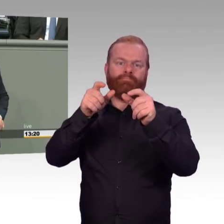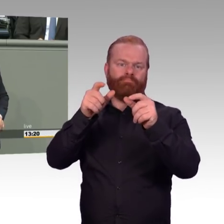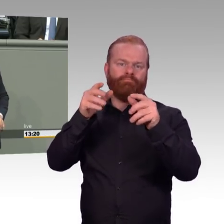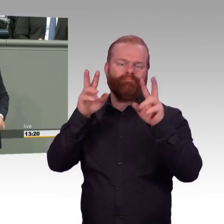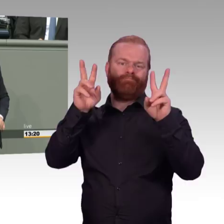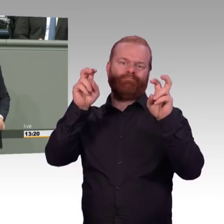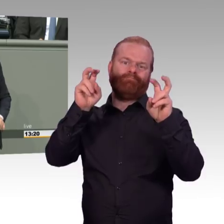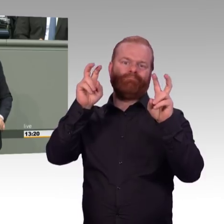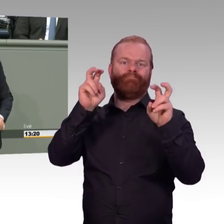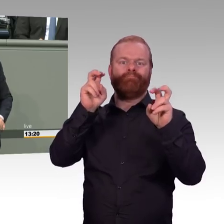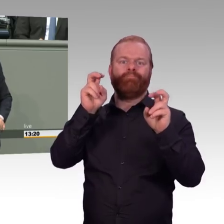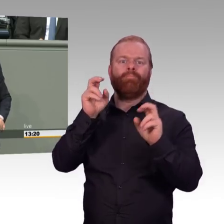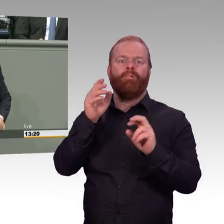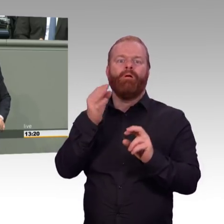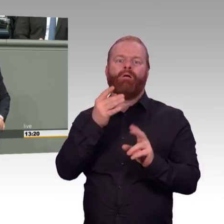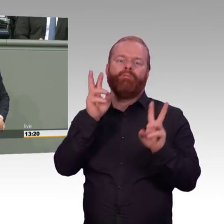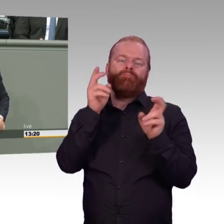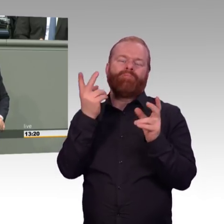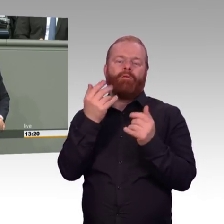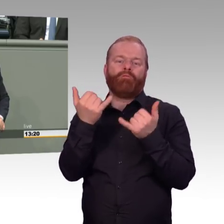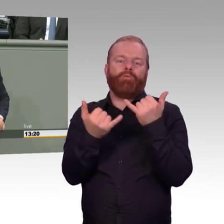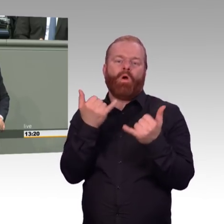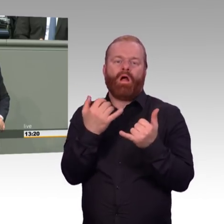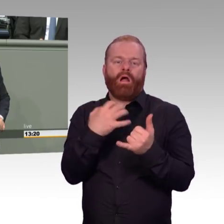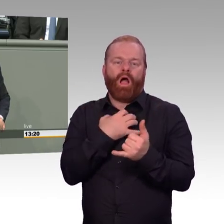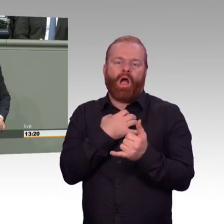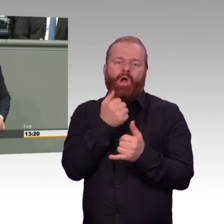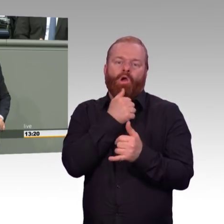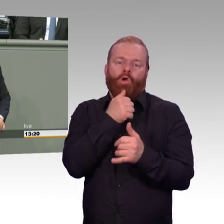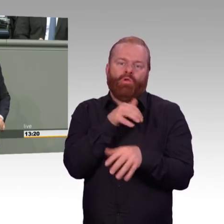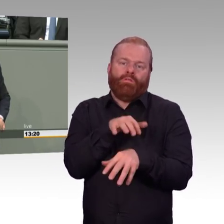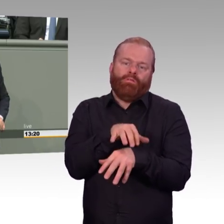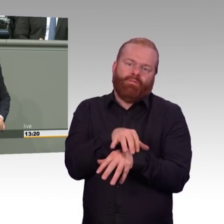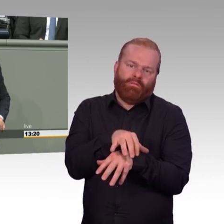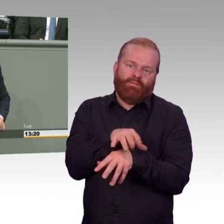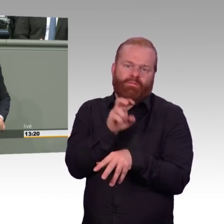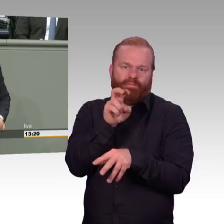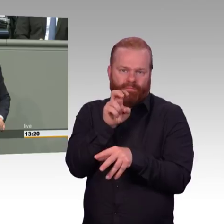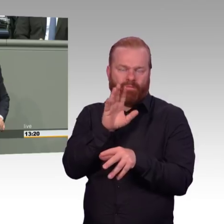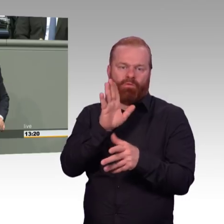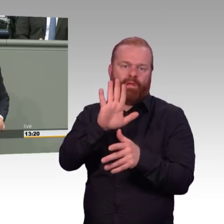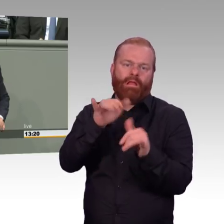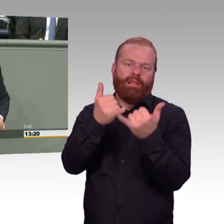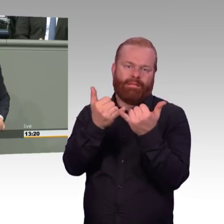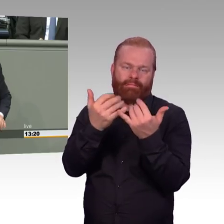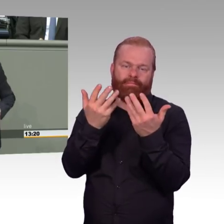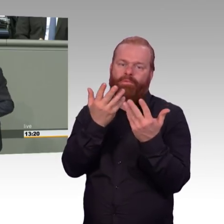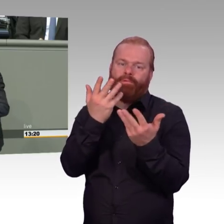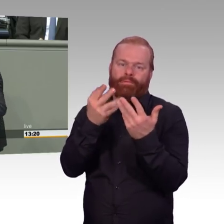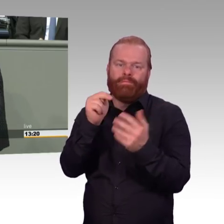beziehungsweise beziehungsweise NGOs, die diese, die diese Kinder steuern. Meinen Sie wirklich, ich kann